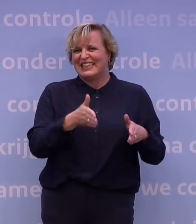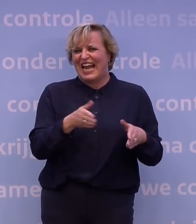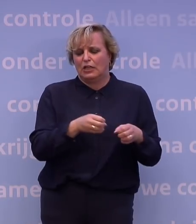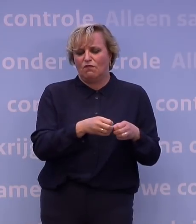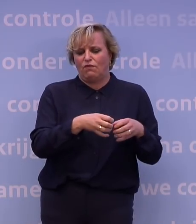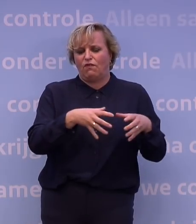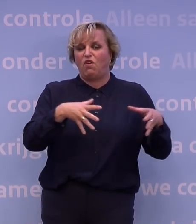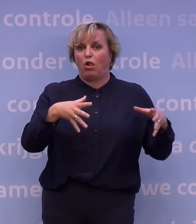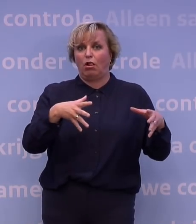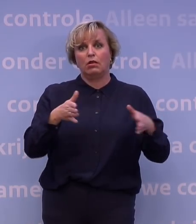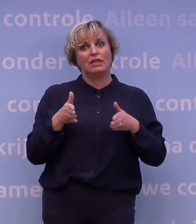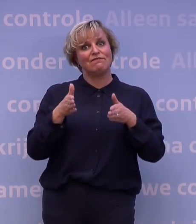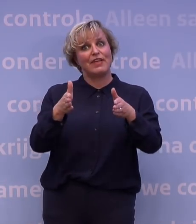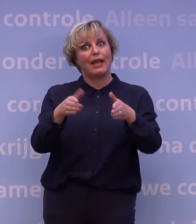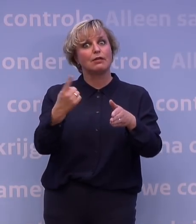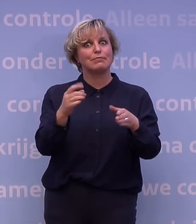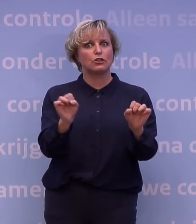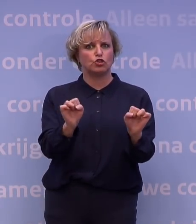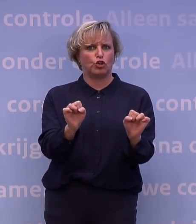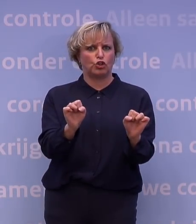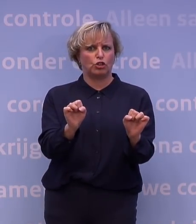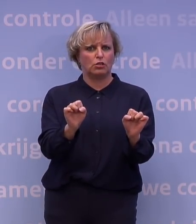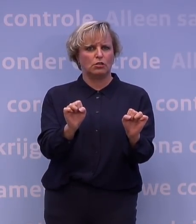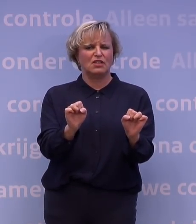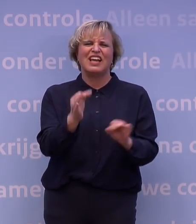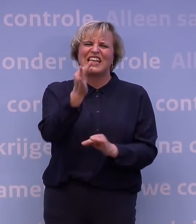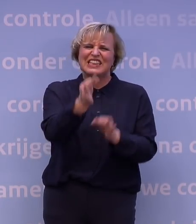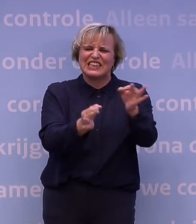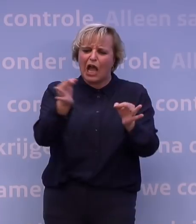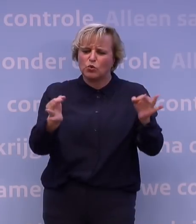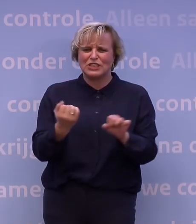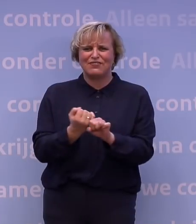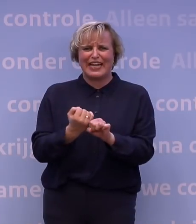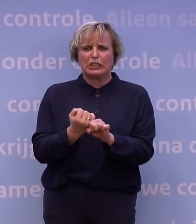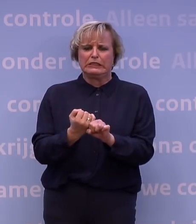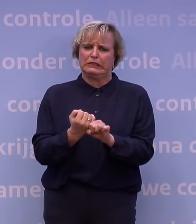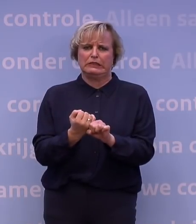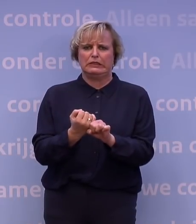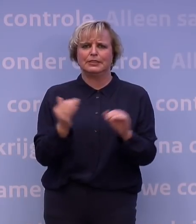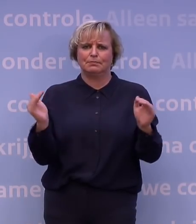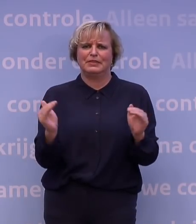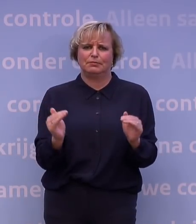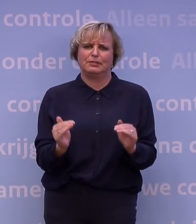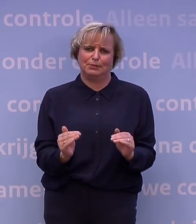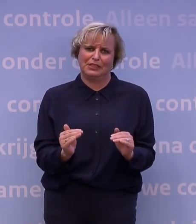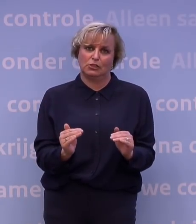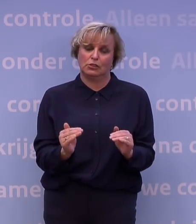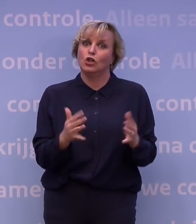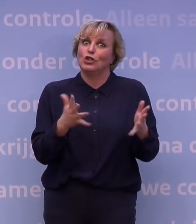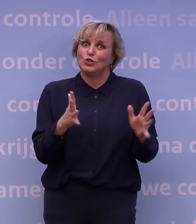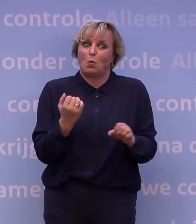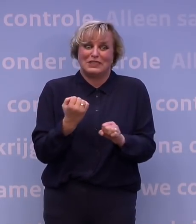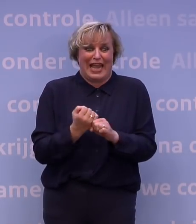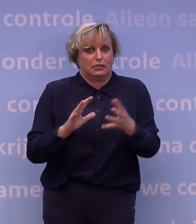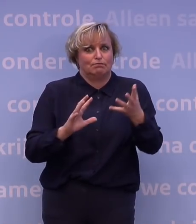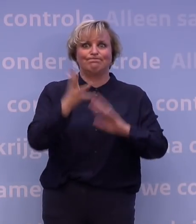Op de weg is het weer drukker. En dat zoveel mogelijk thuiswerken, dat schiet er steeds meer bij in. En soms gaat het echt mis.